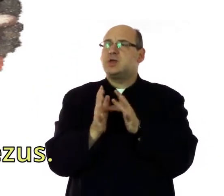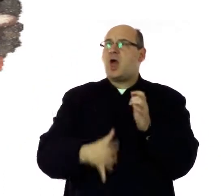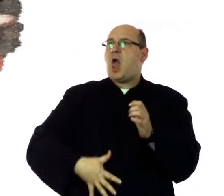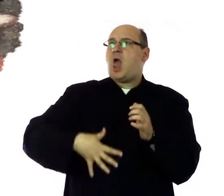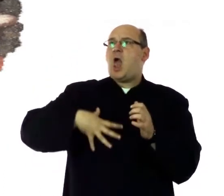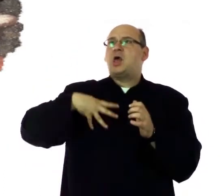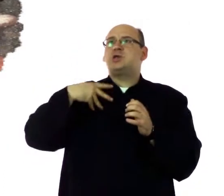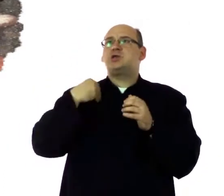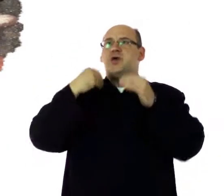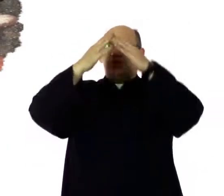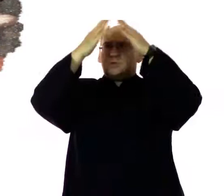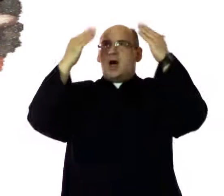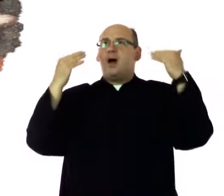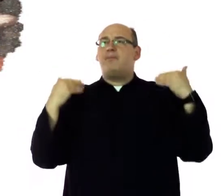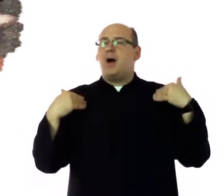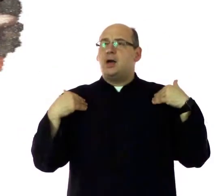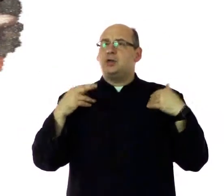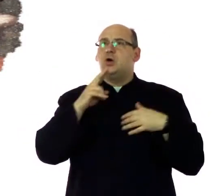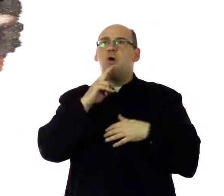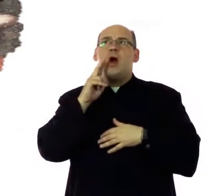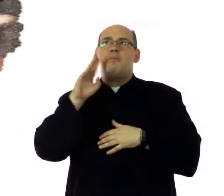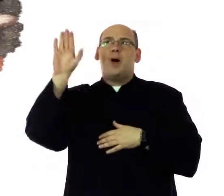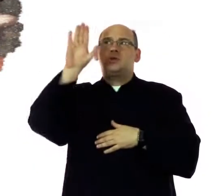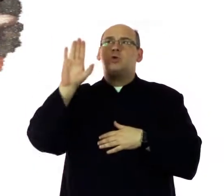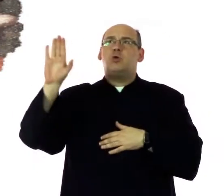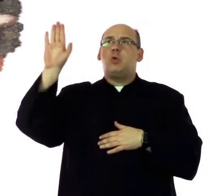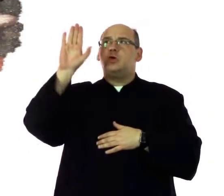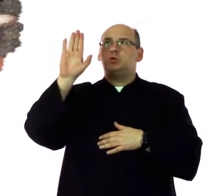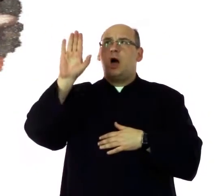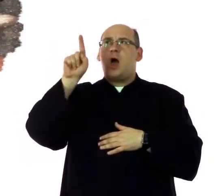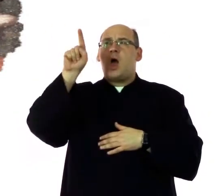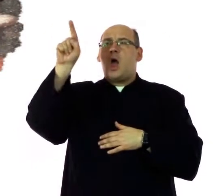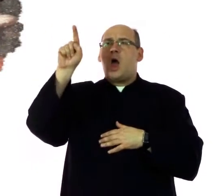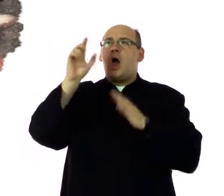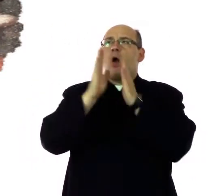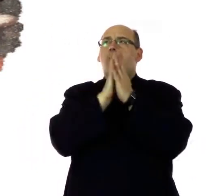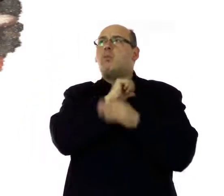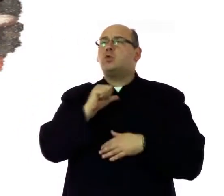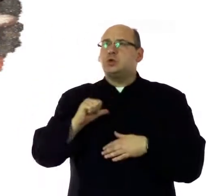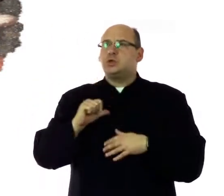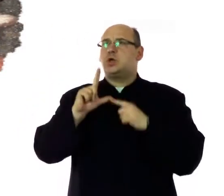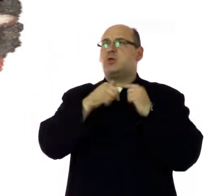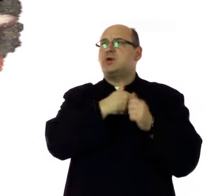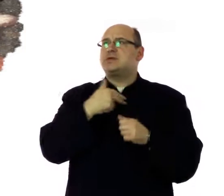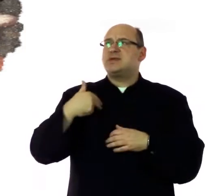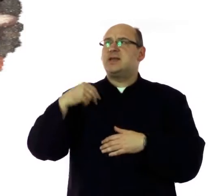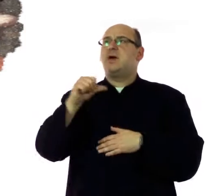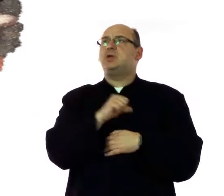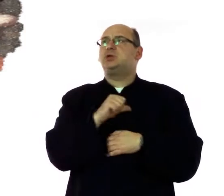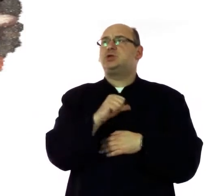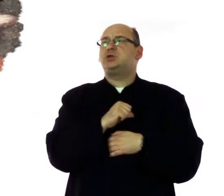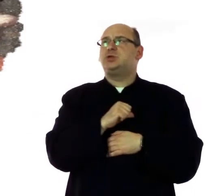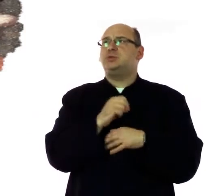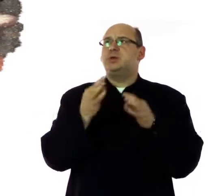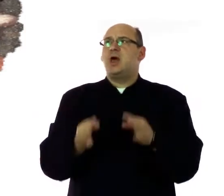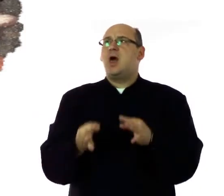Jezus. Święta Mario, Matko Boża, módl się za